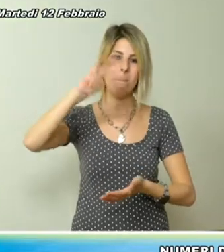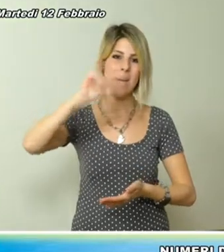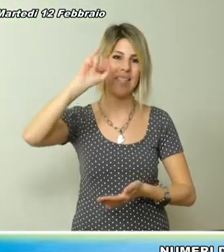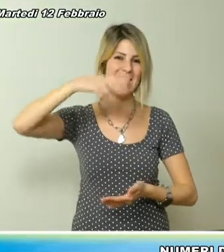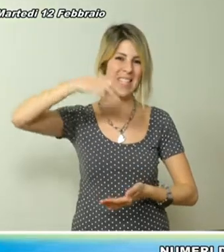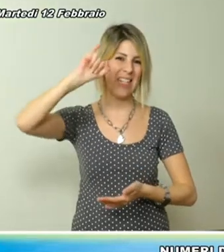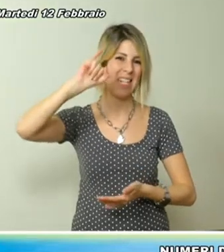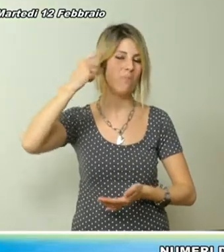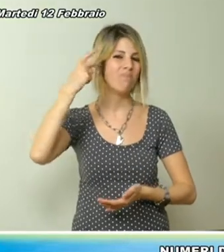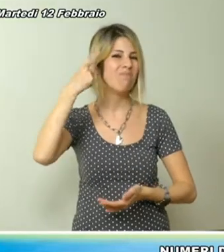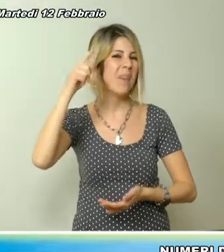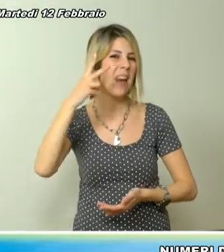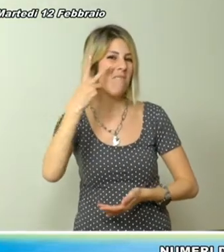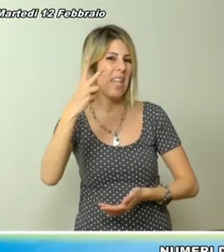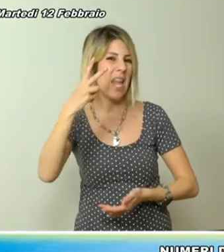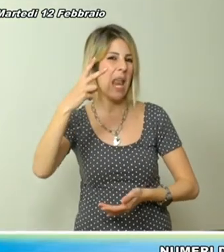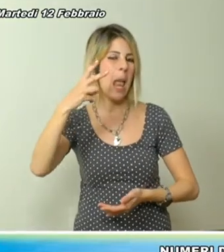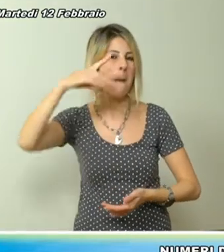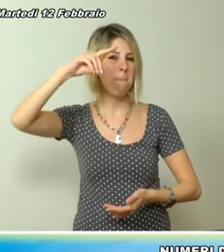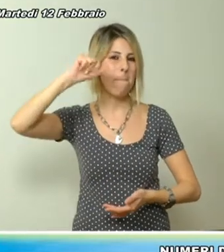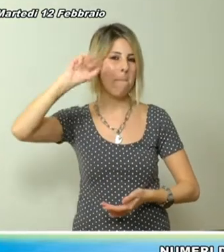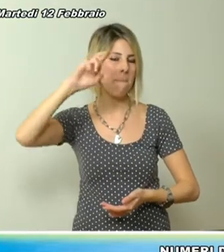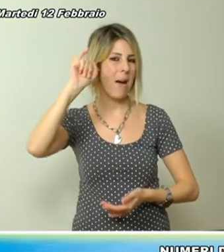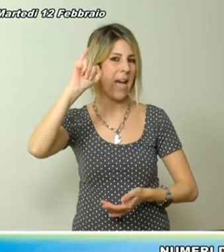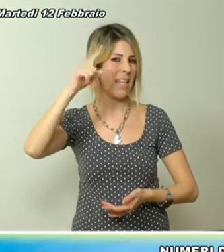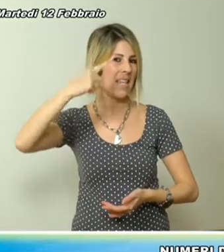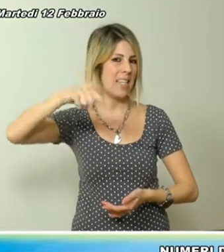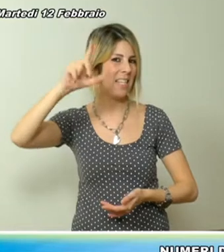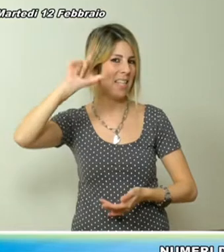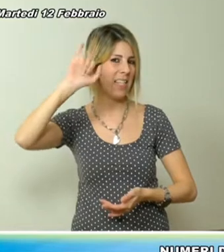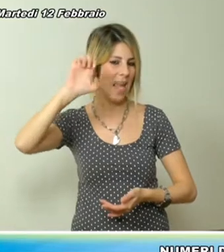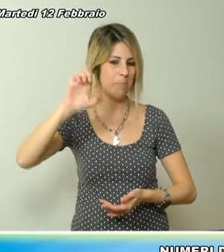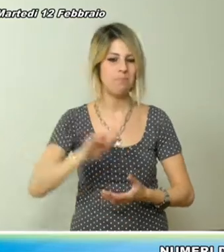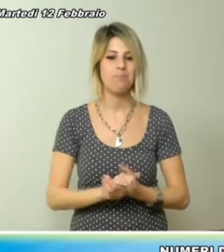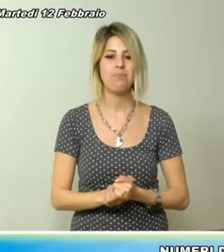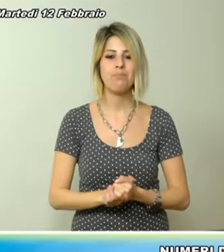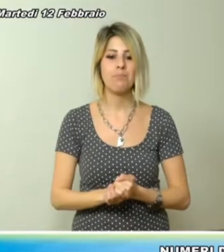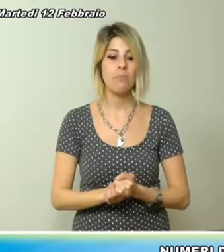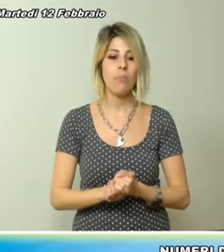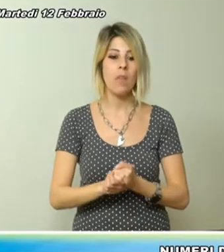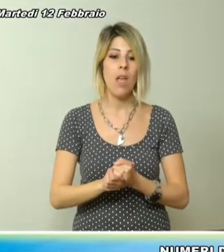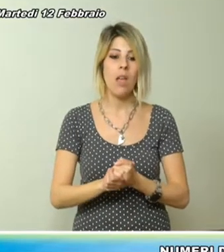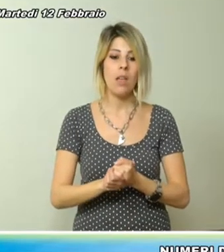Terminate anche le postazioni centrali di via Mazzini. Per la discesa delle pariglie